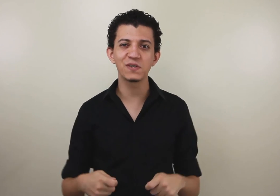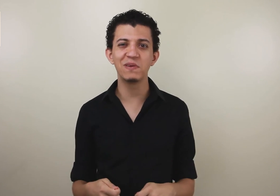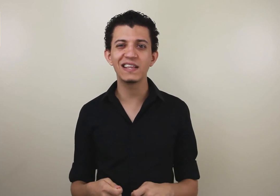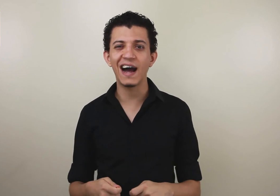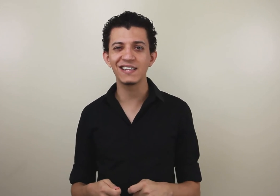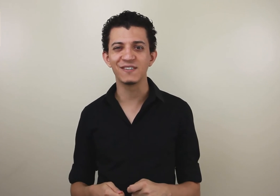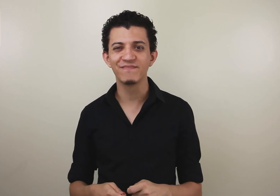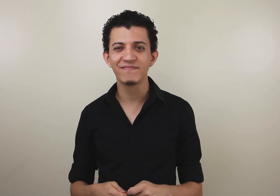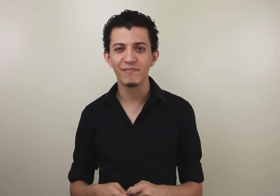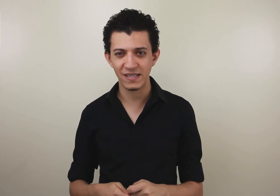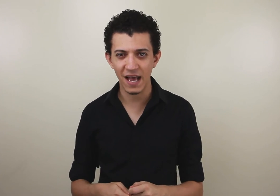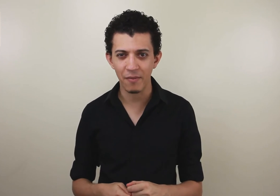possibilidade. Percebe?